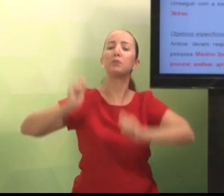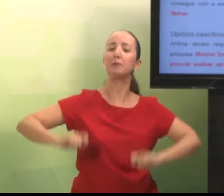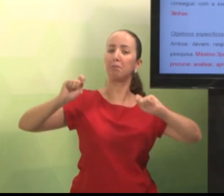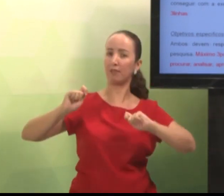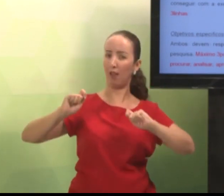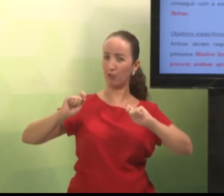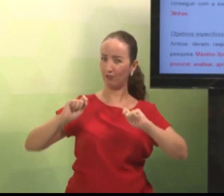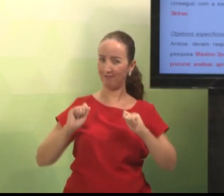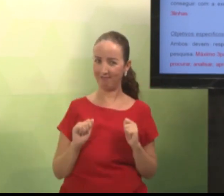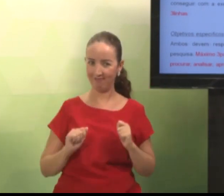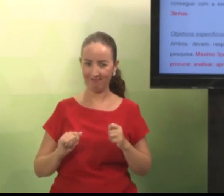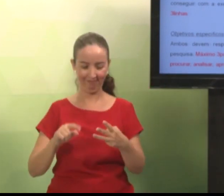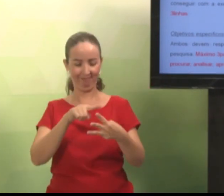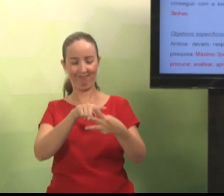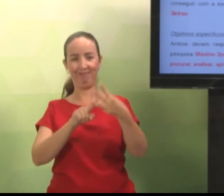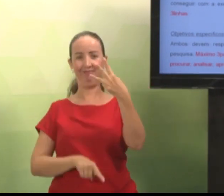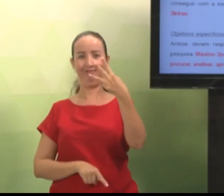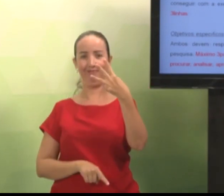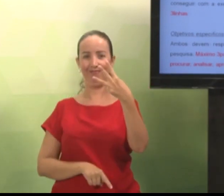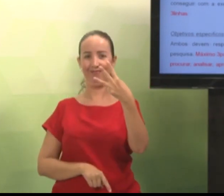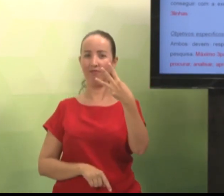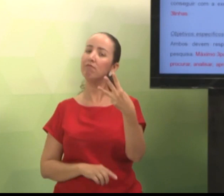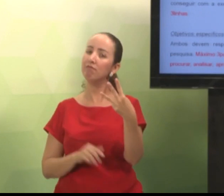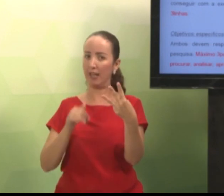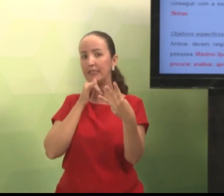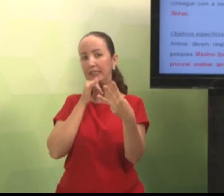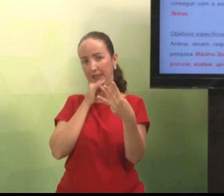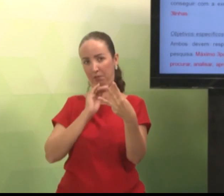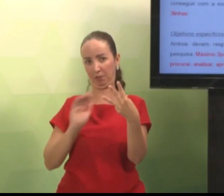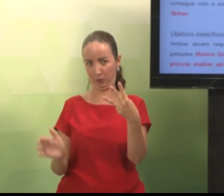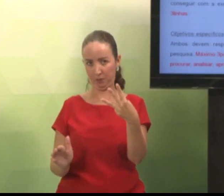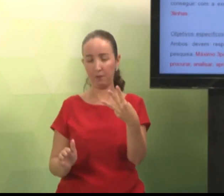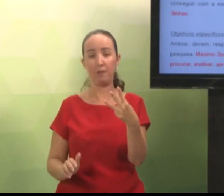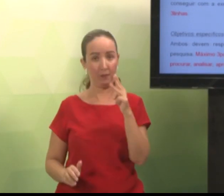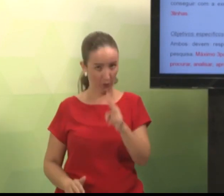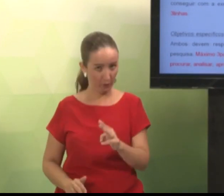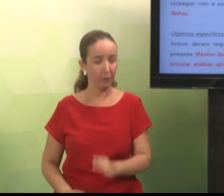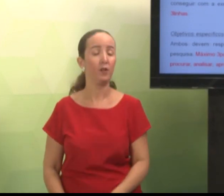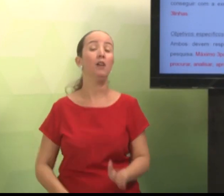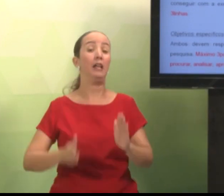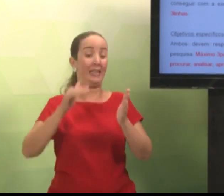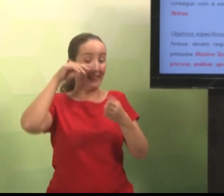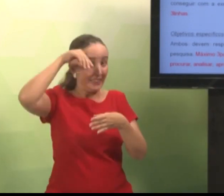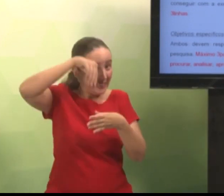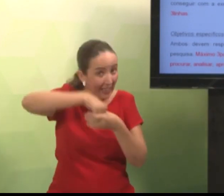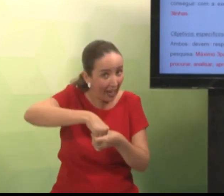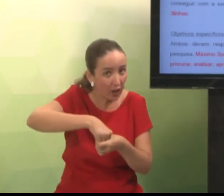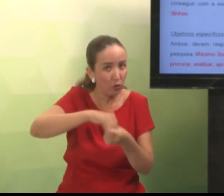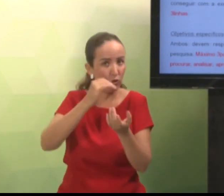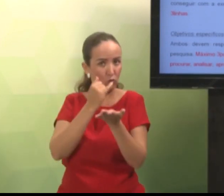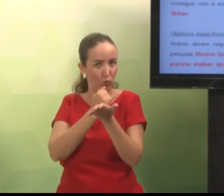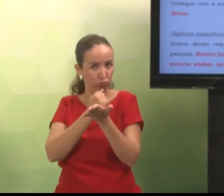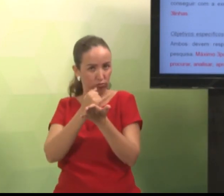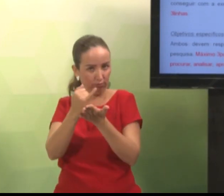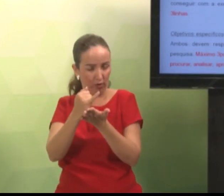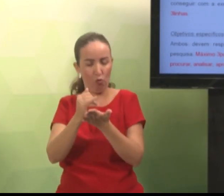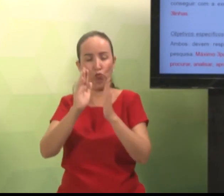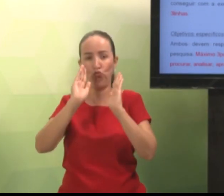Apresentar como resolver um determinado problema. As possibilidades. Aqui, dei alguns exemplos para vocês.